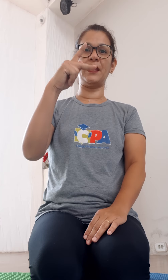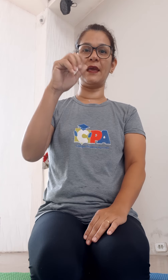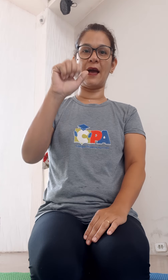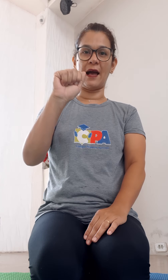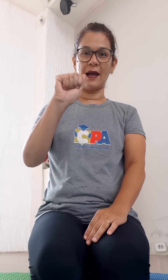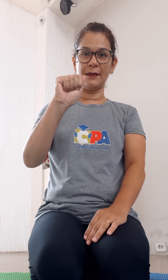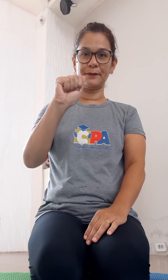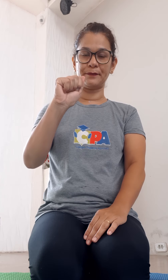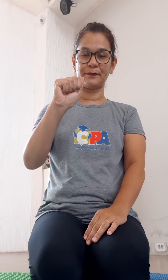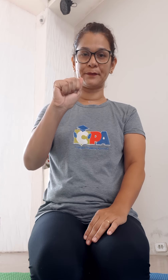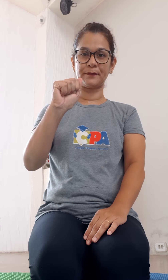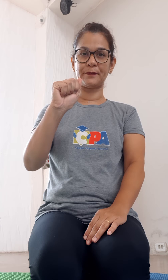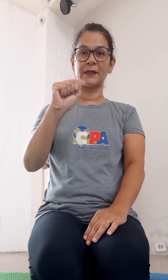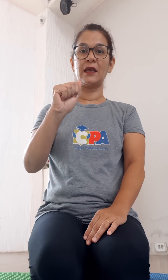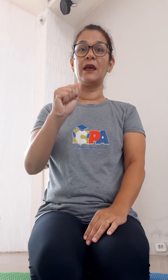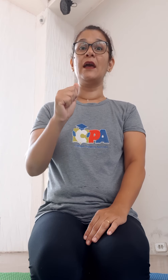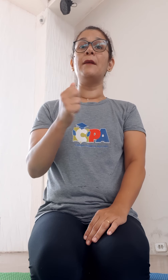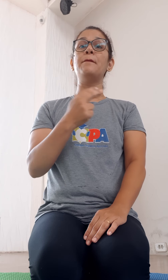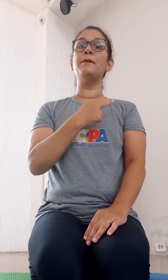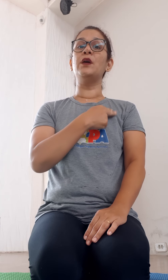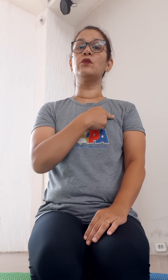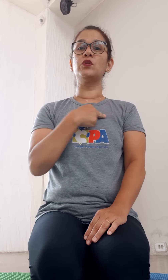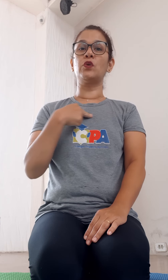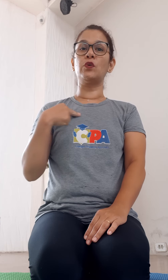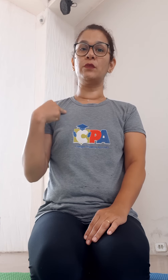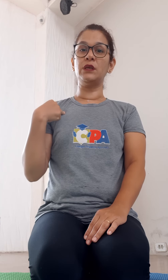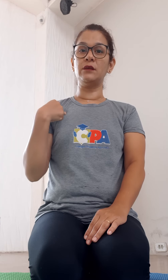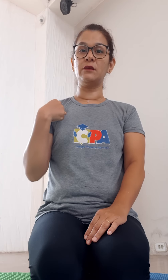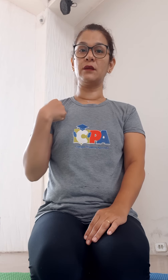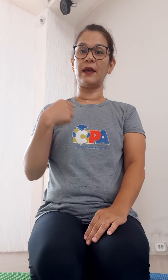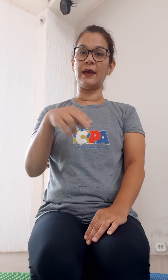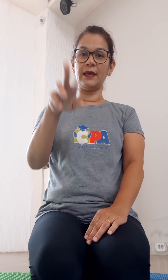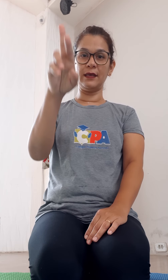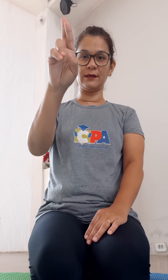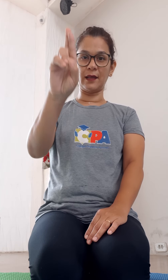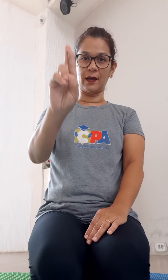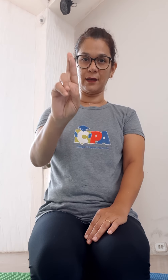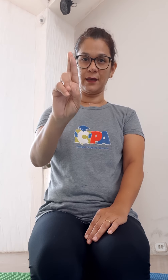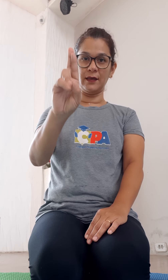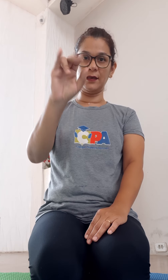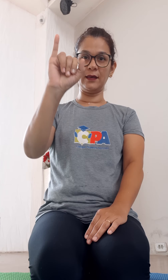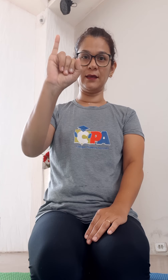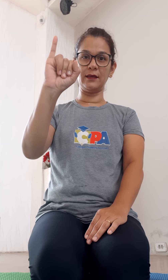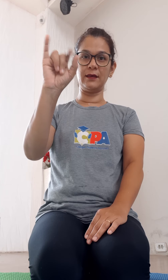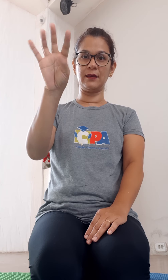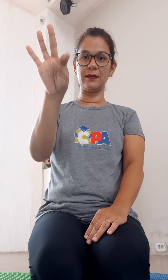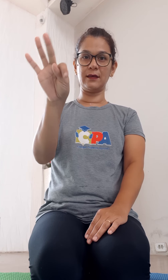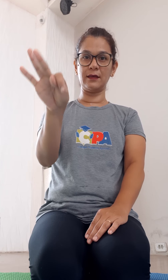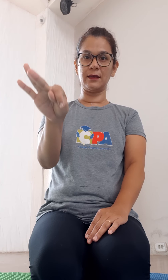meu nome é Rita Rita,